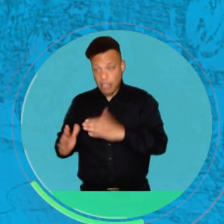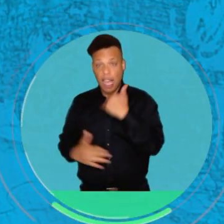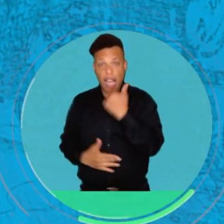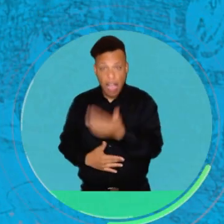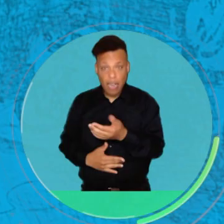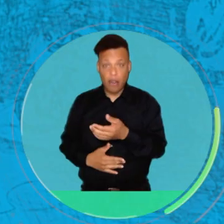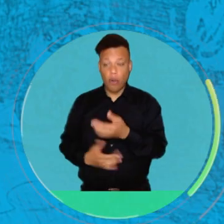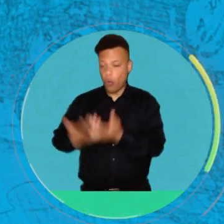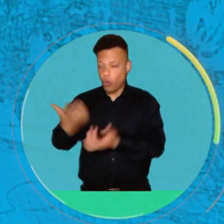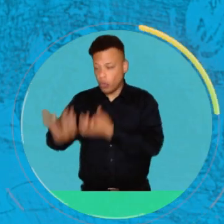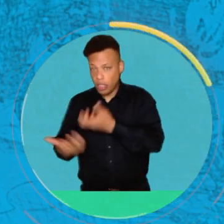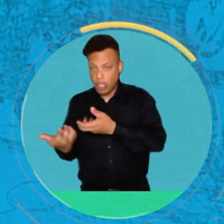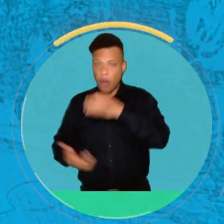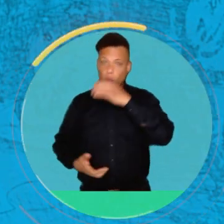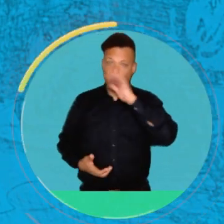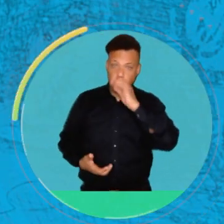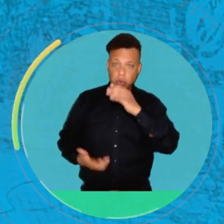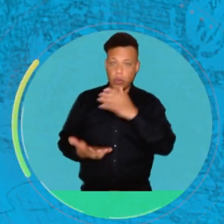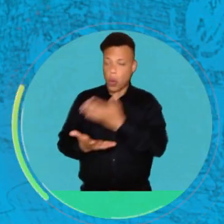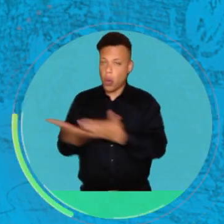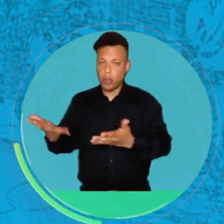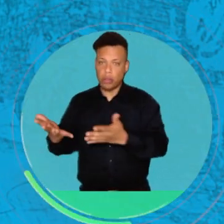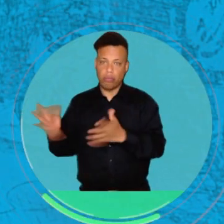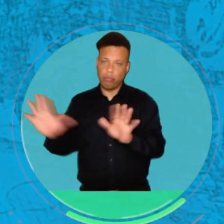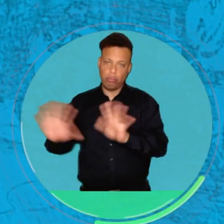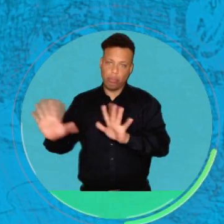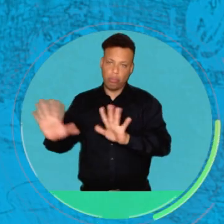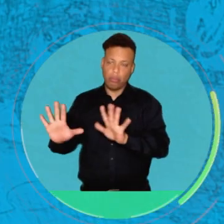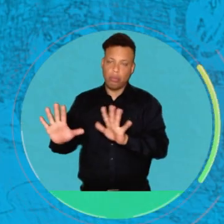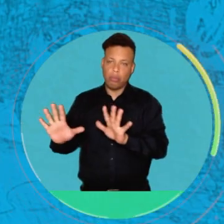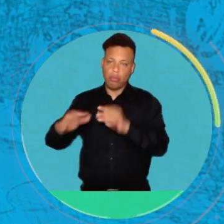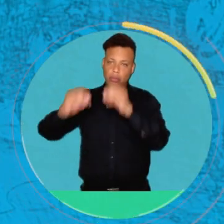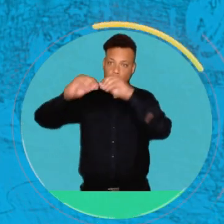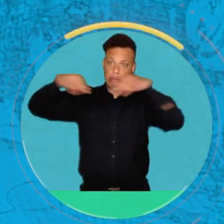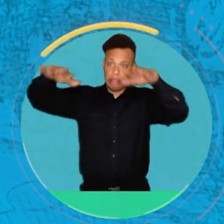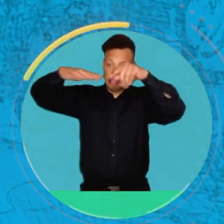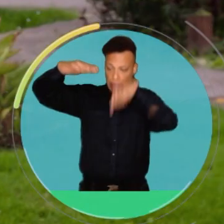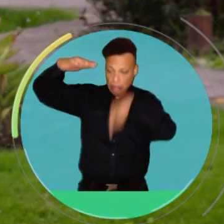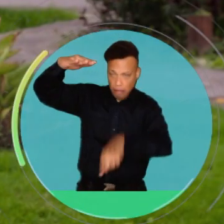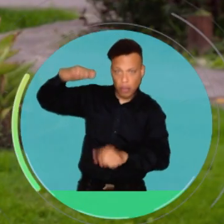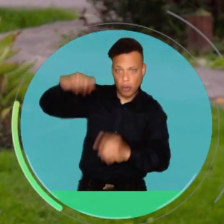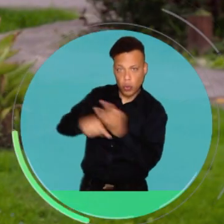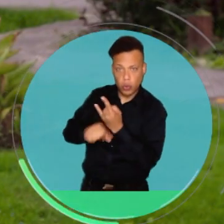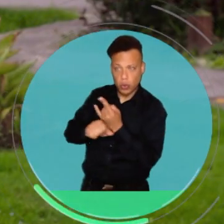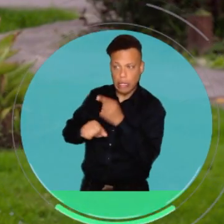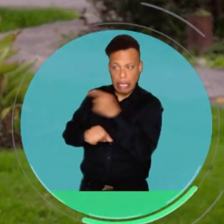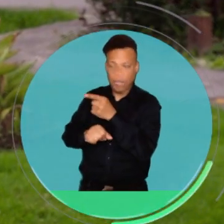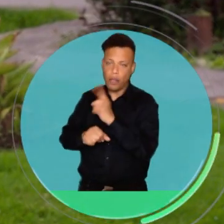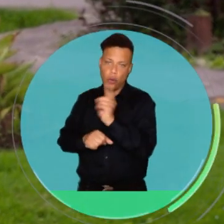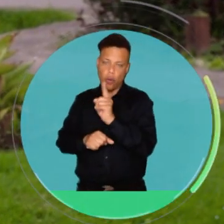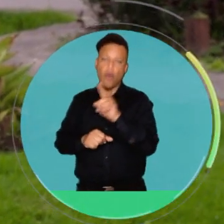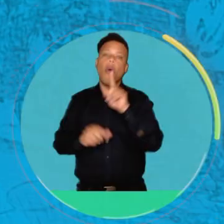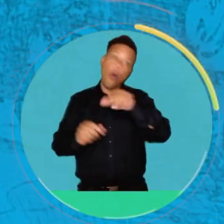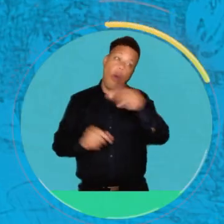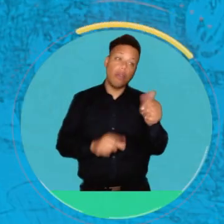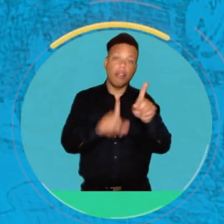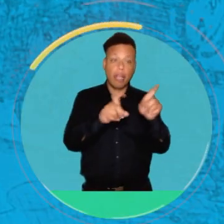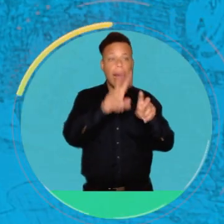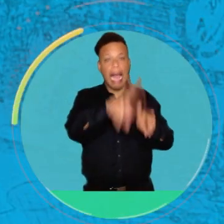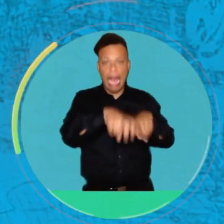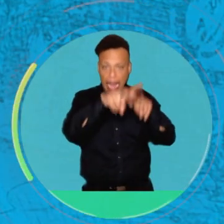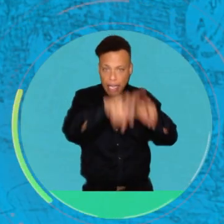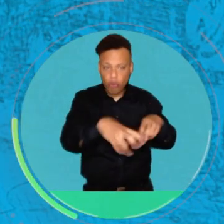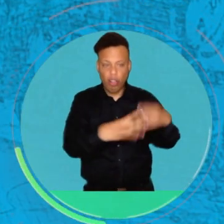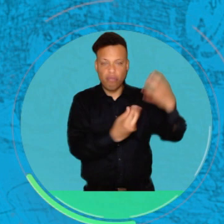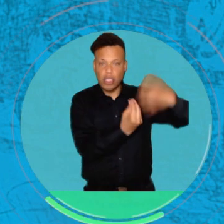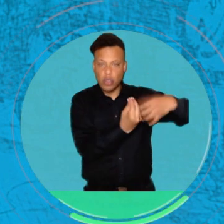no se tiene en cuenta para el consumo doméstico, como para el consumo que nosotros usamos de nuestro grifo, no se usa mucho agua